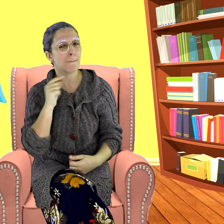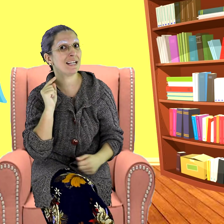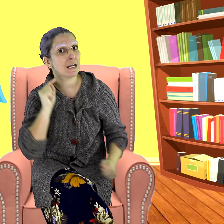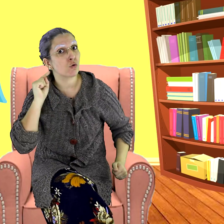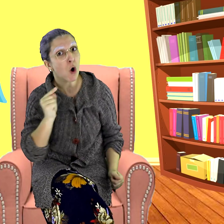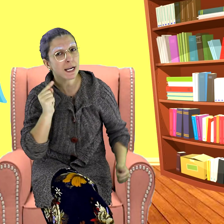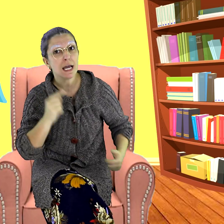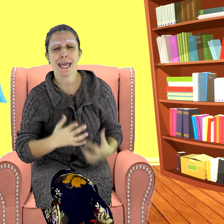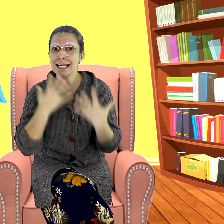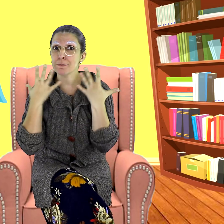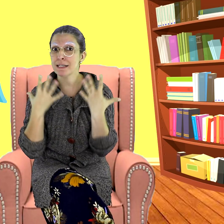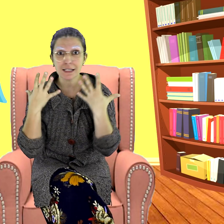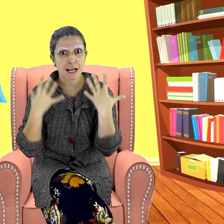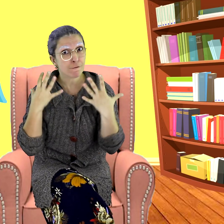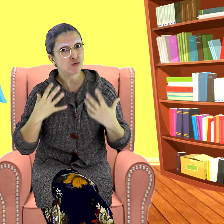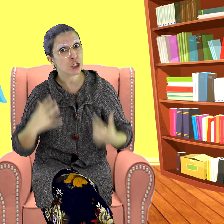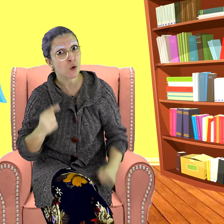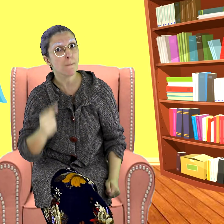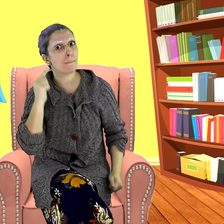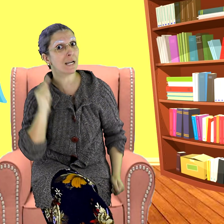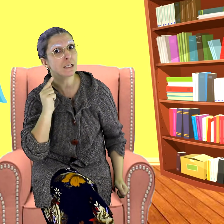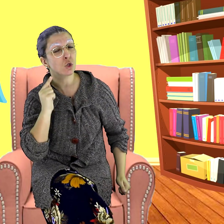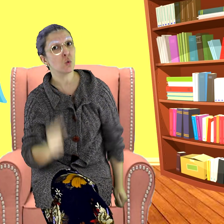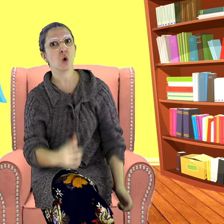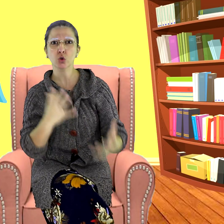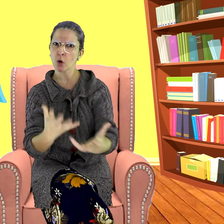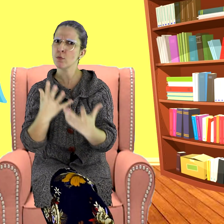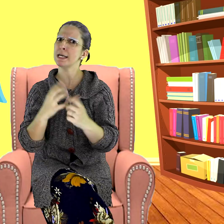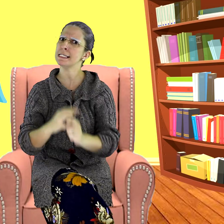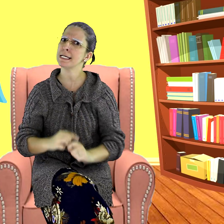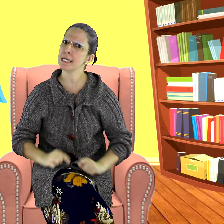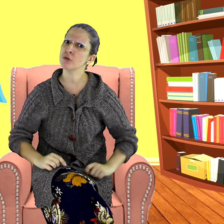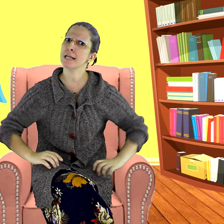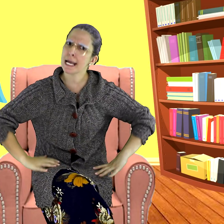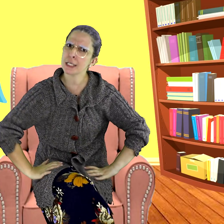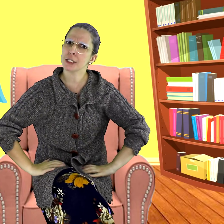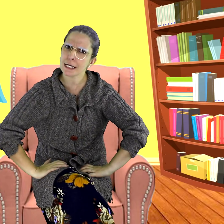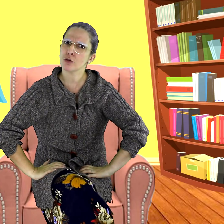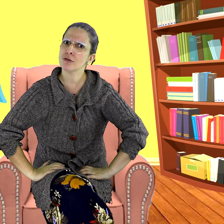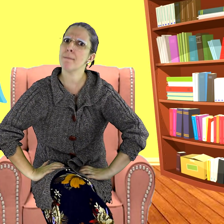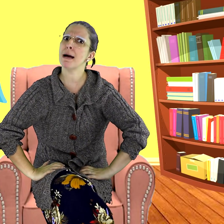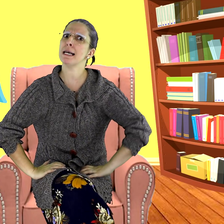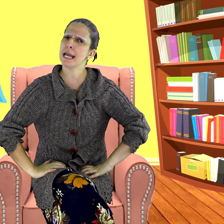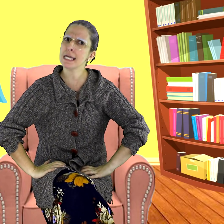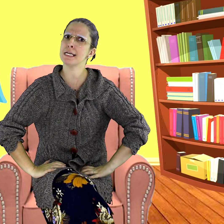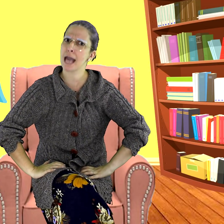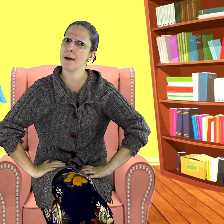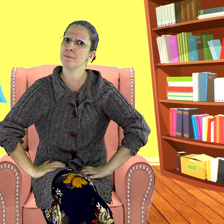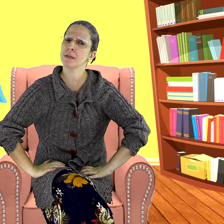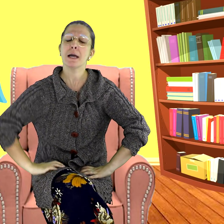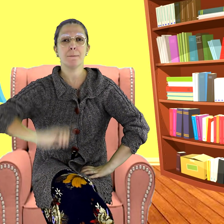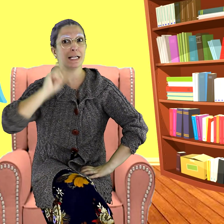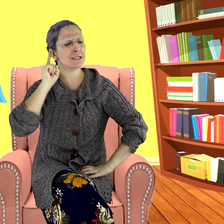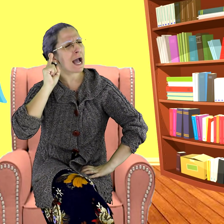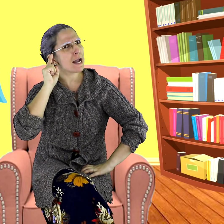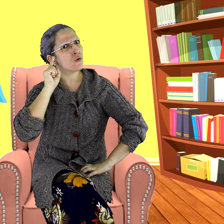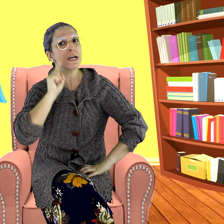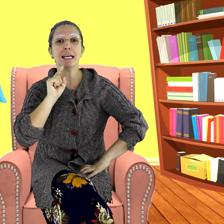mas agora eles precisavam de um plano. Como eles iriam sair de dentro da baleia? Pensaram e